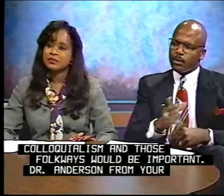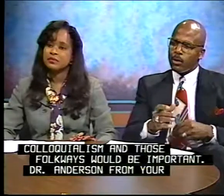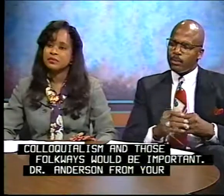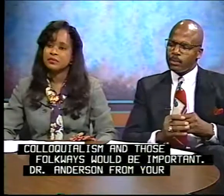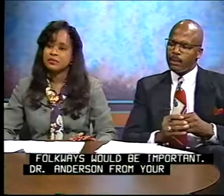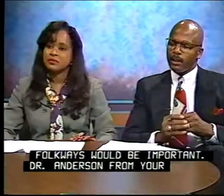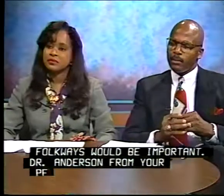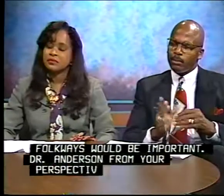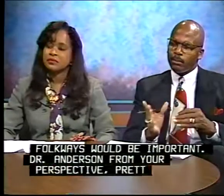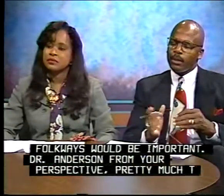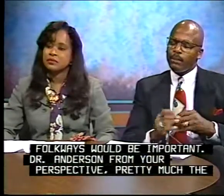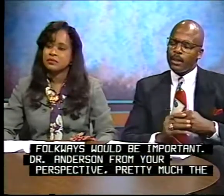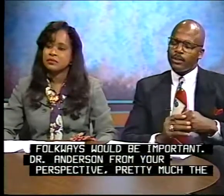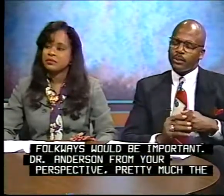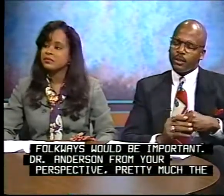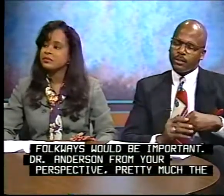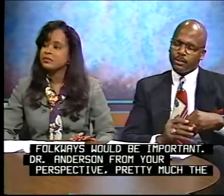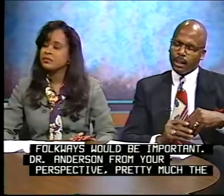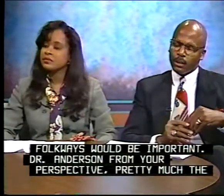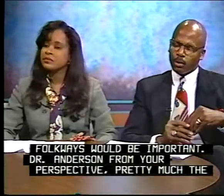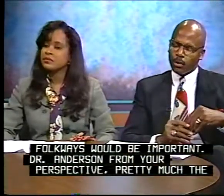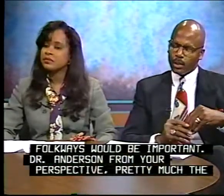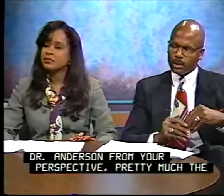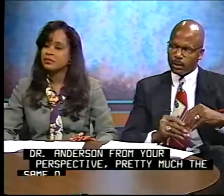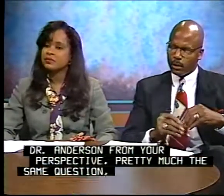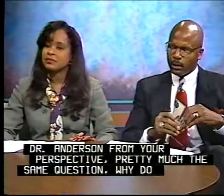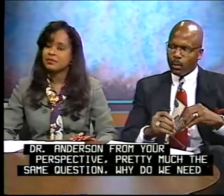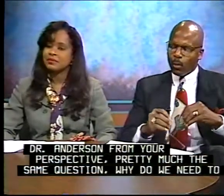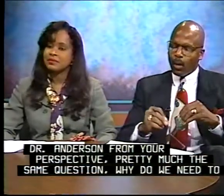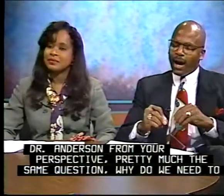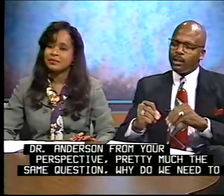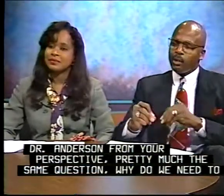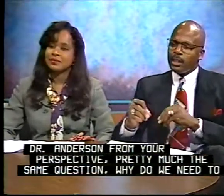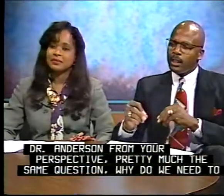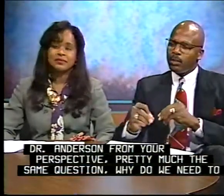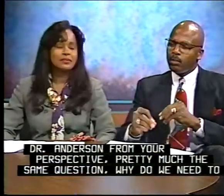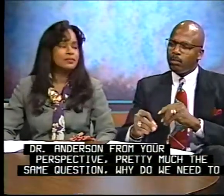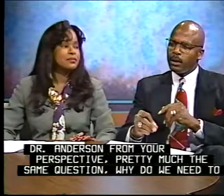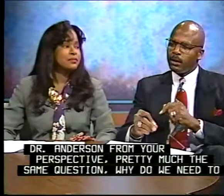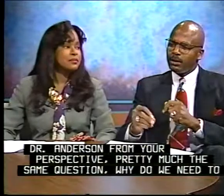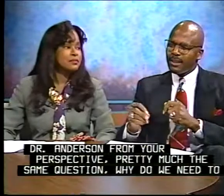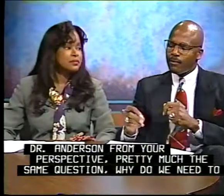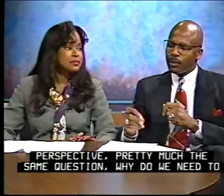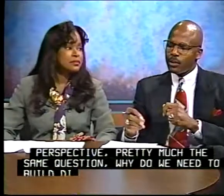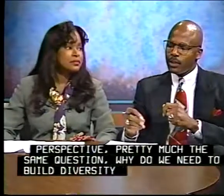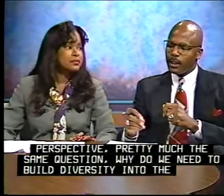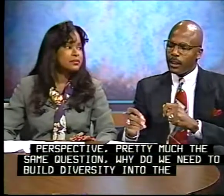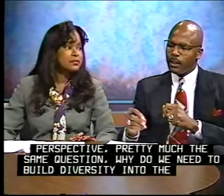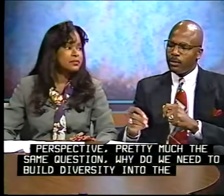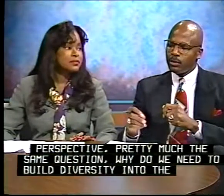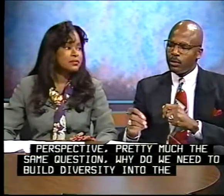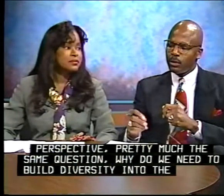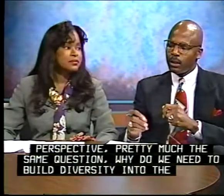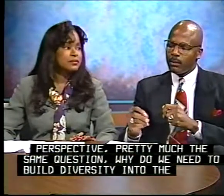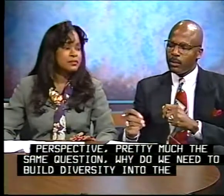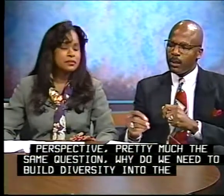from your perspective, pretty much the same question. Why do we need to build diversity into the communication